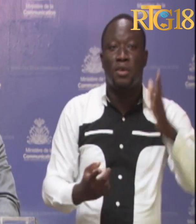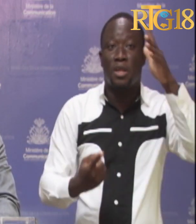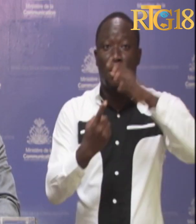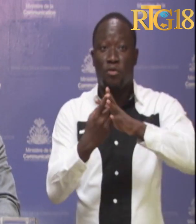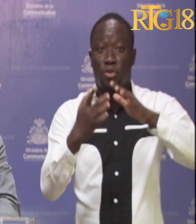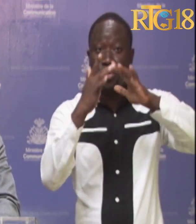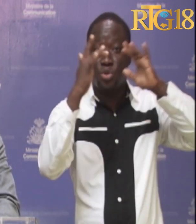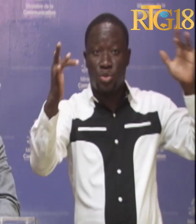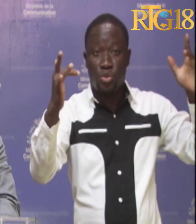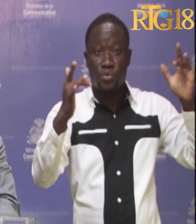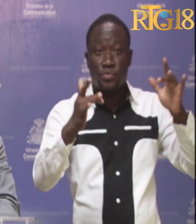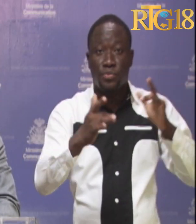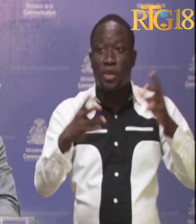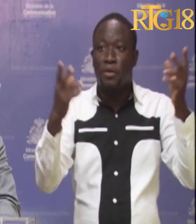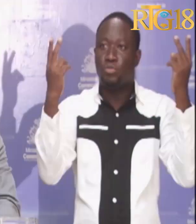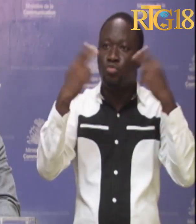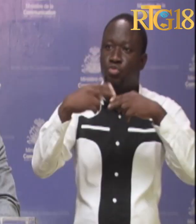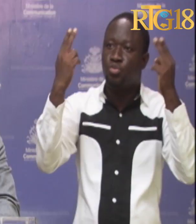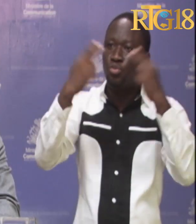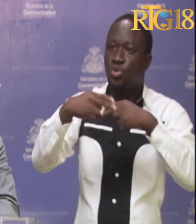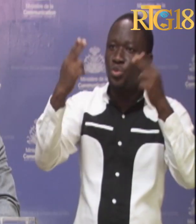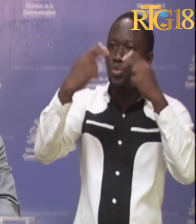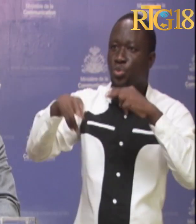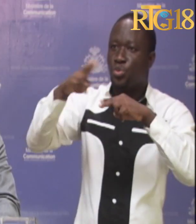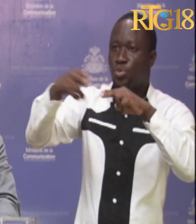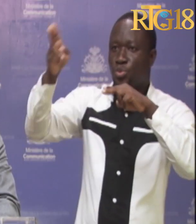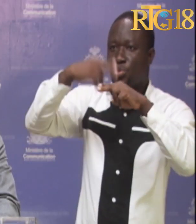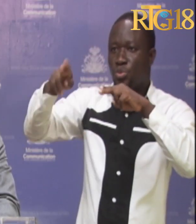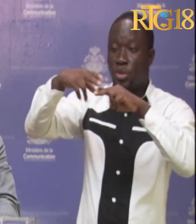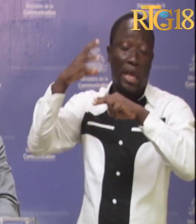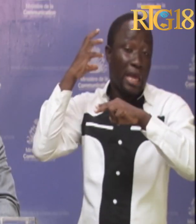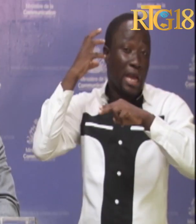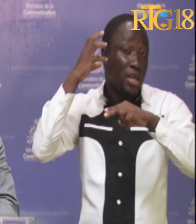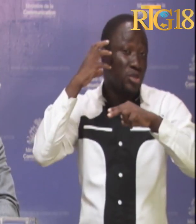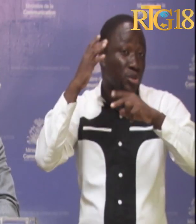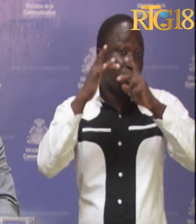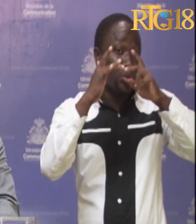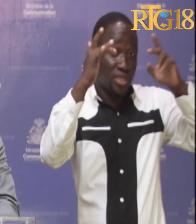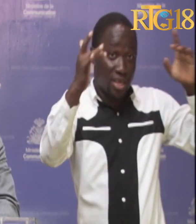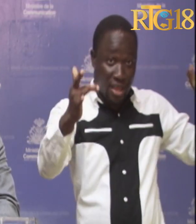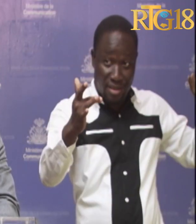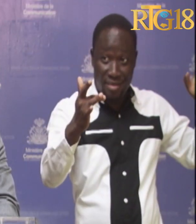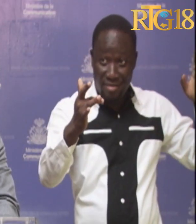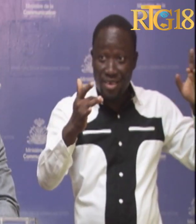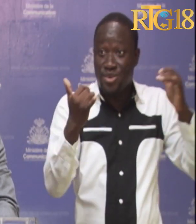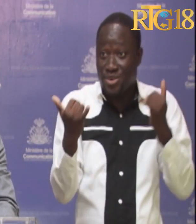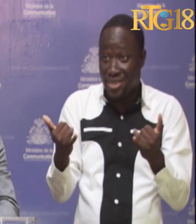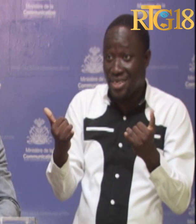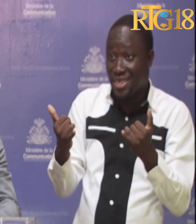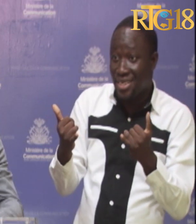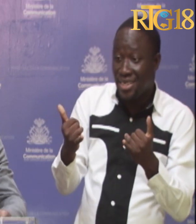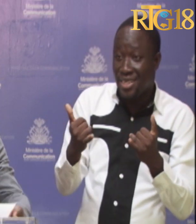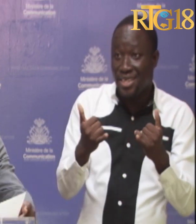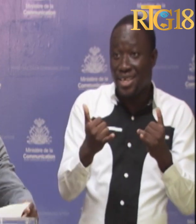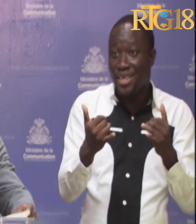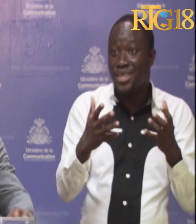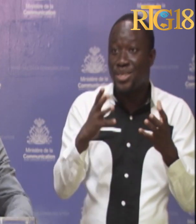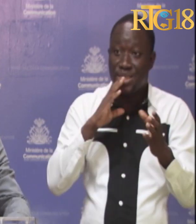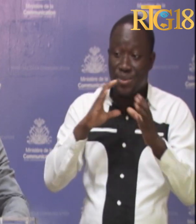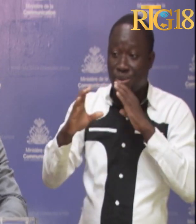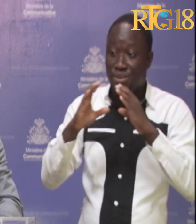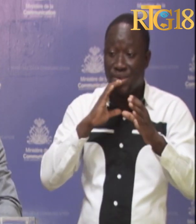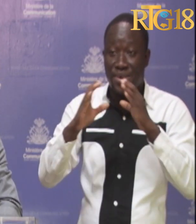consubstantiel à la multiplication des médias sociaux et autres plateformes analogues dans l'écosystème de